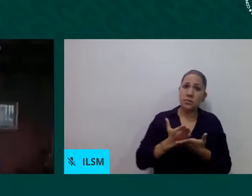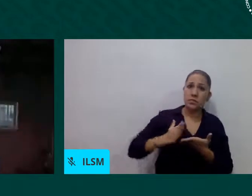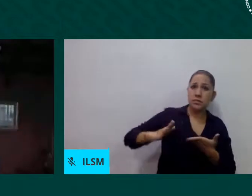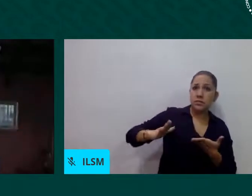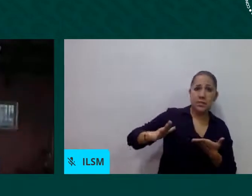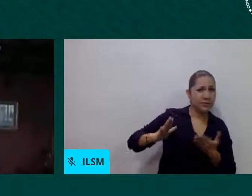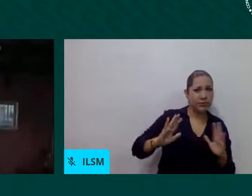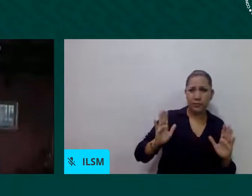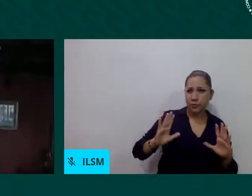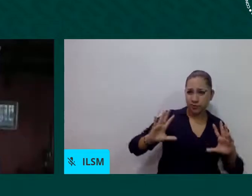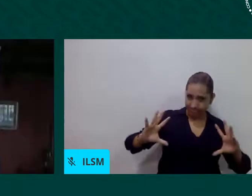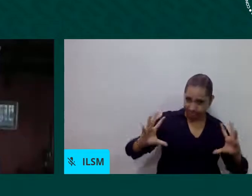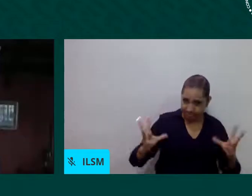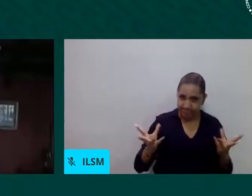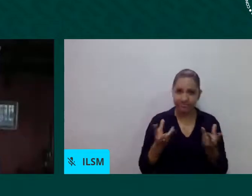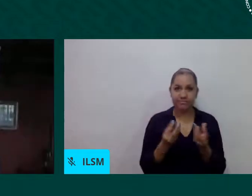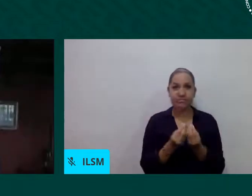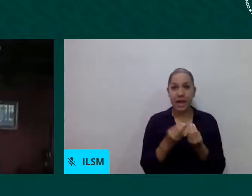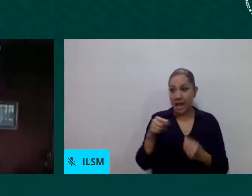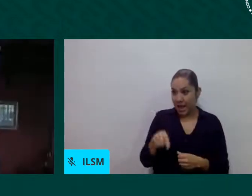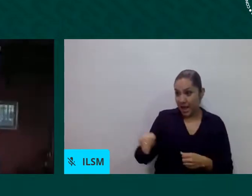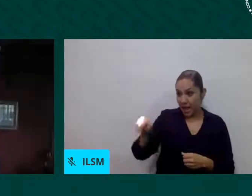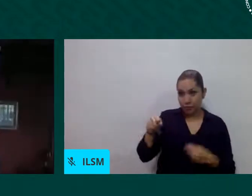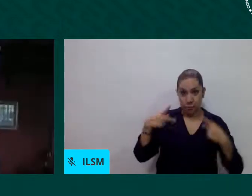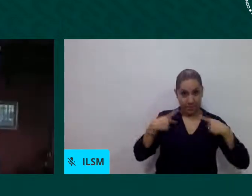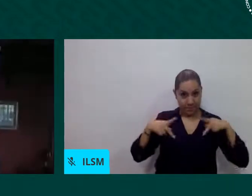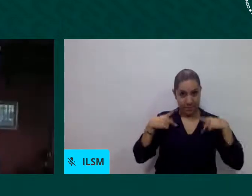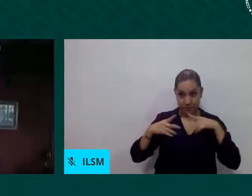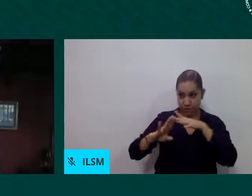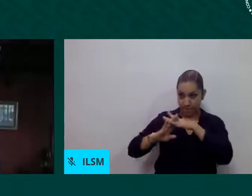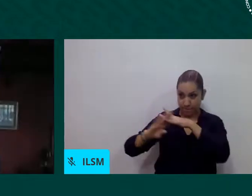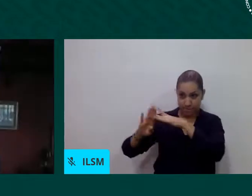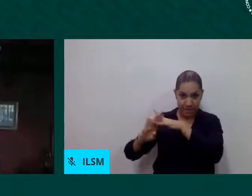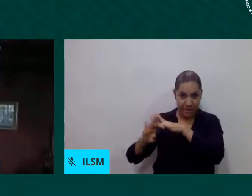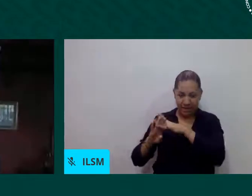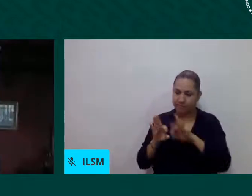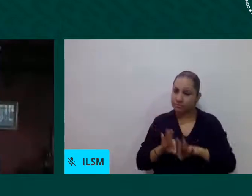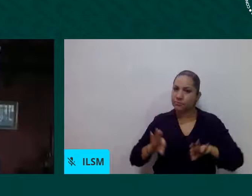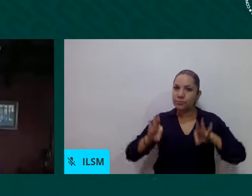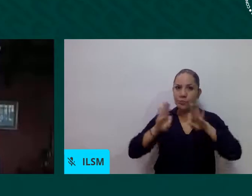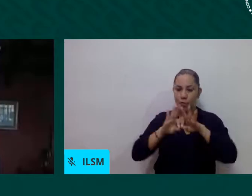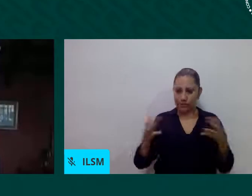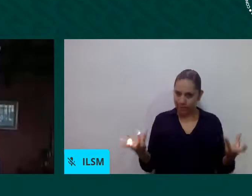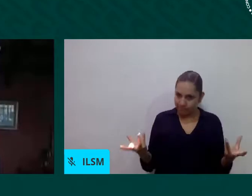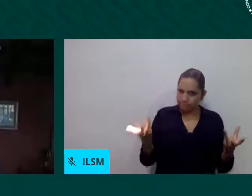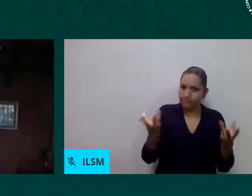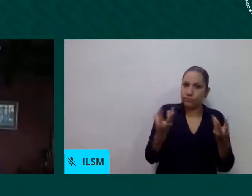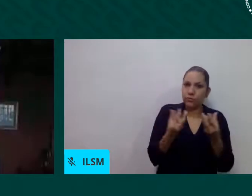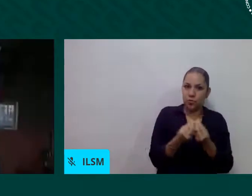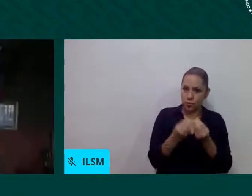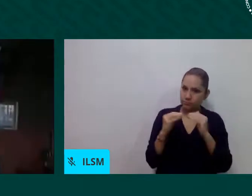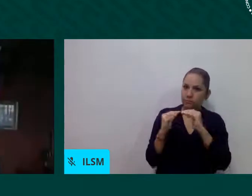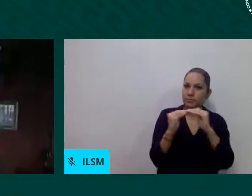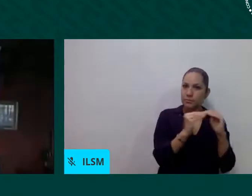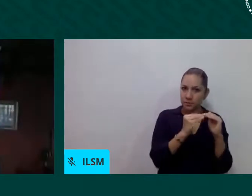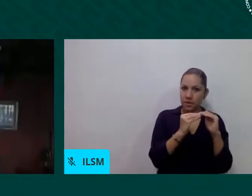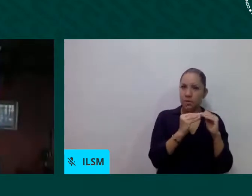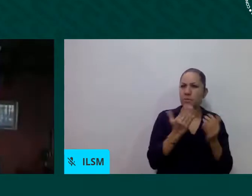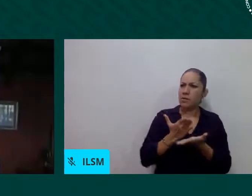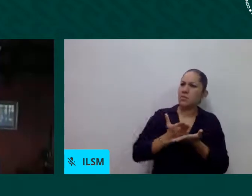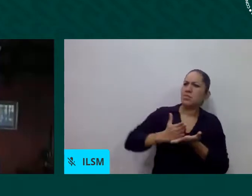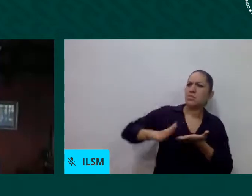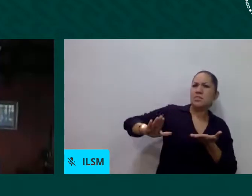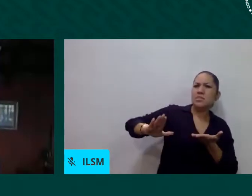excluirla en todo sentido integrarlos implica obviamente respetar los principios